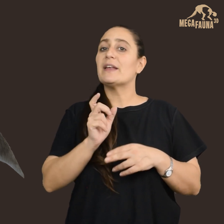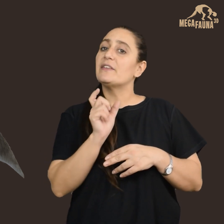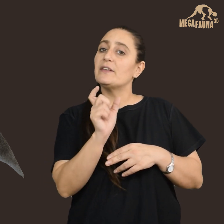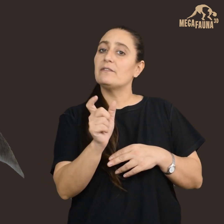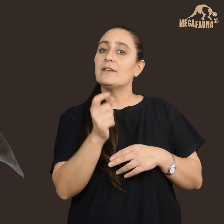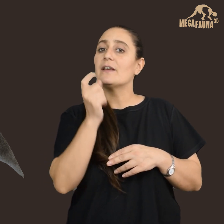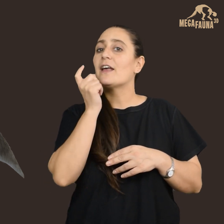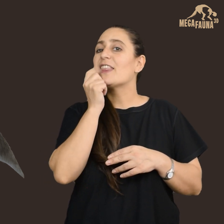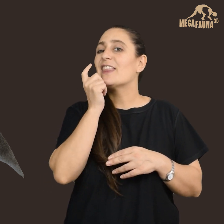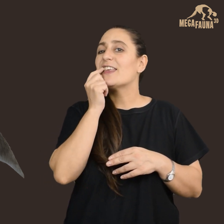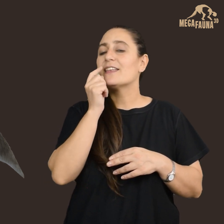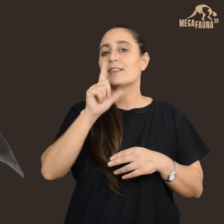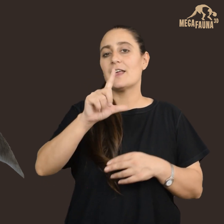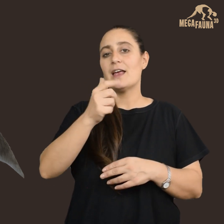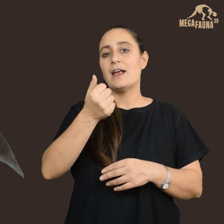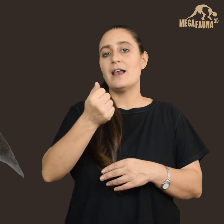Su nombre significa diente ladrón.